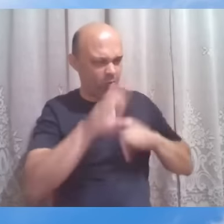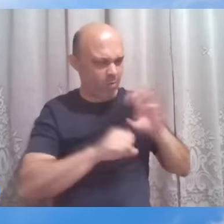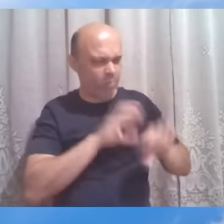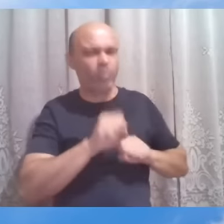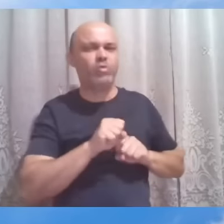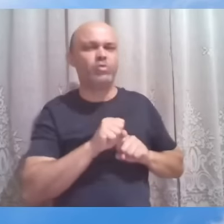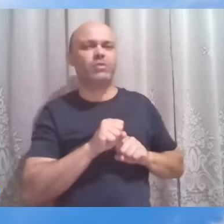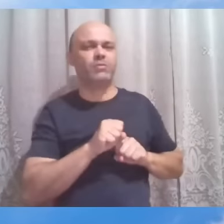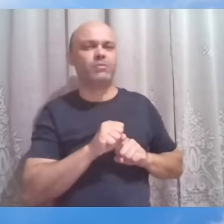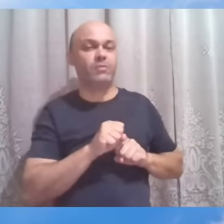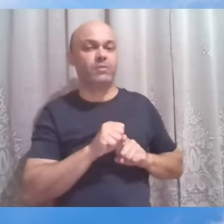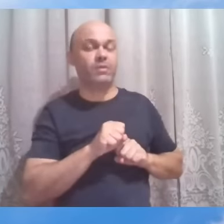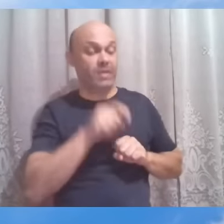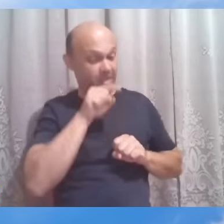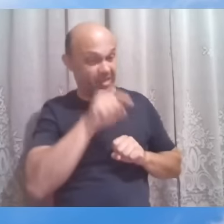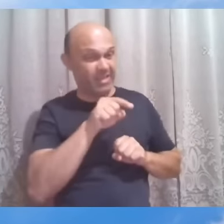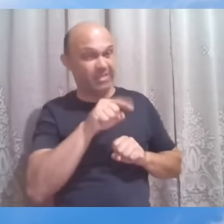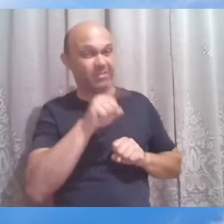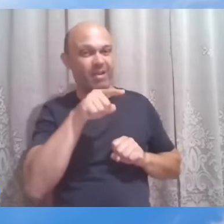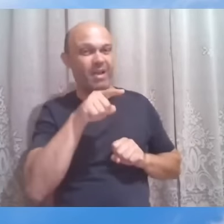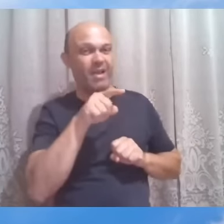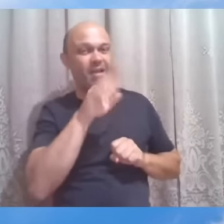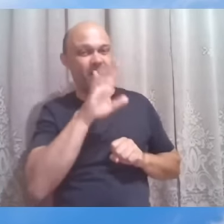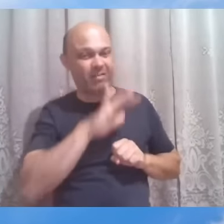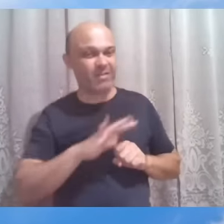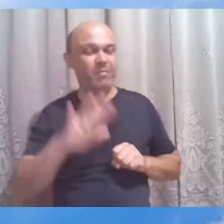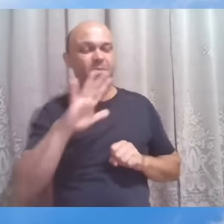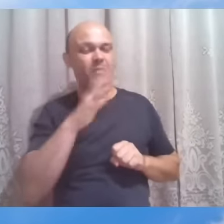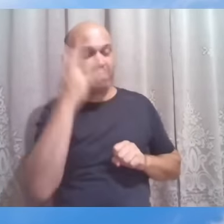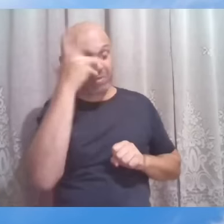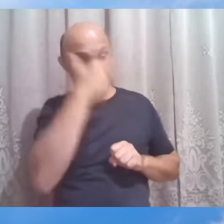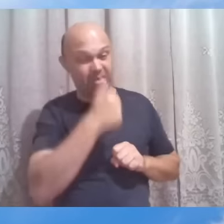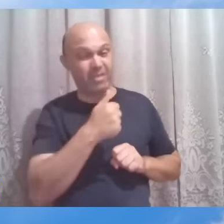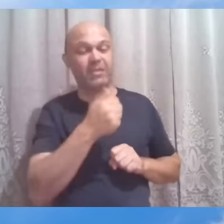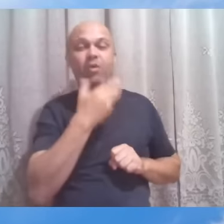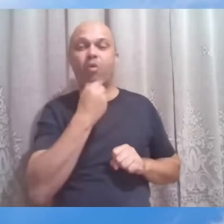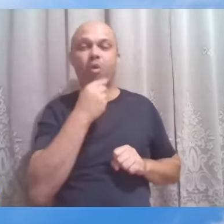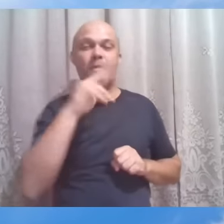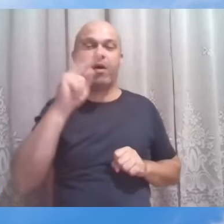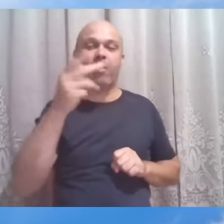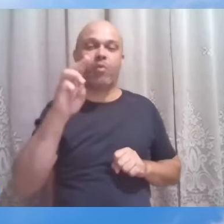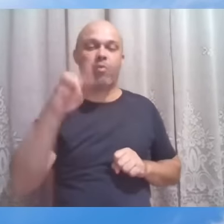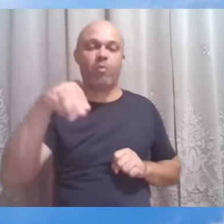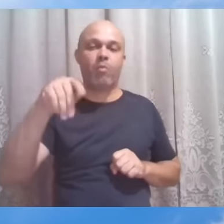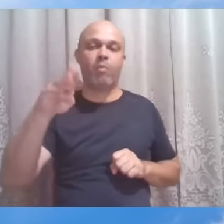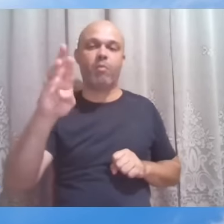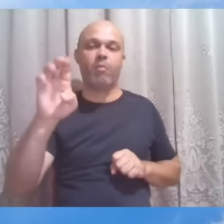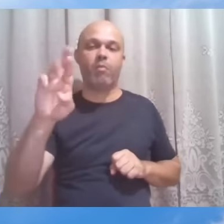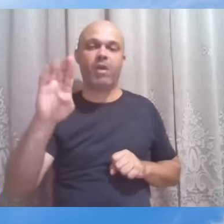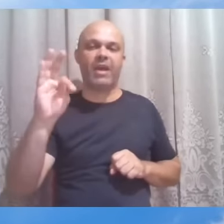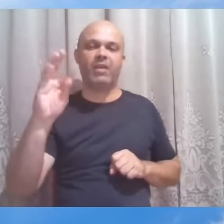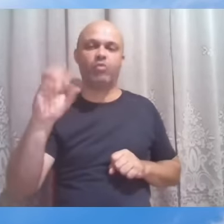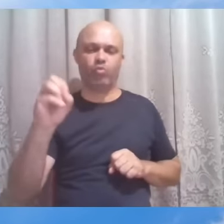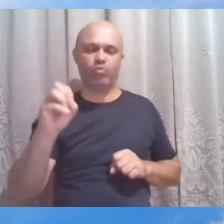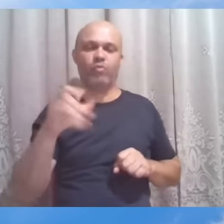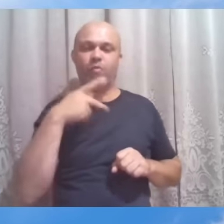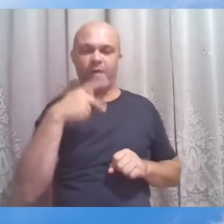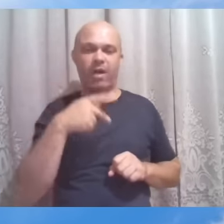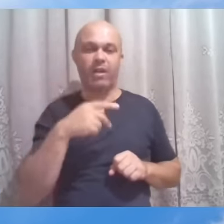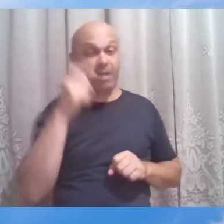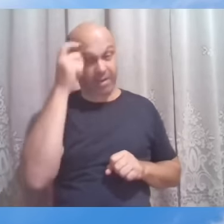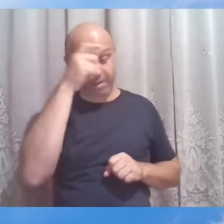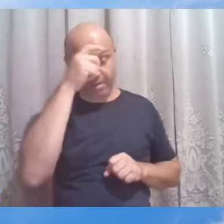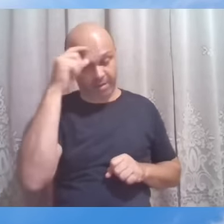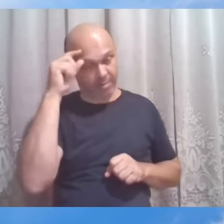Aliás, esse é um dos aspectos bonitos que Humberto de Campos também em Mano vão comentar acerca do Evangelho. Enquanto nós